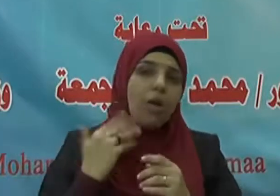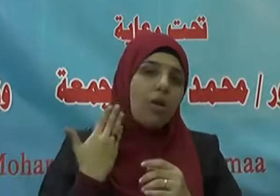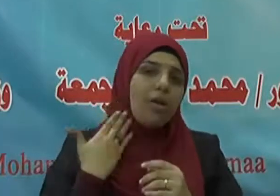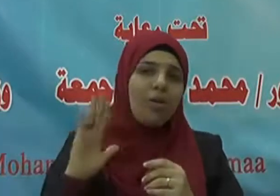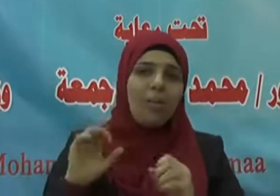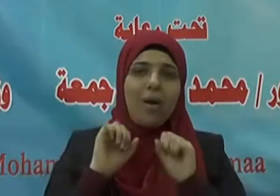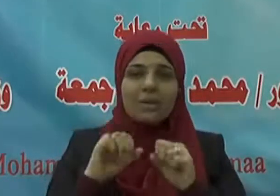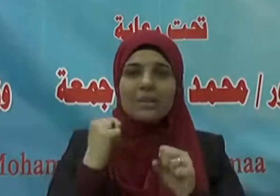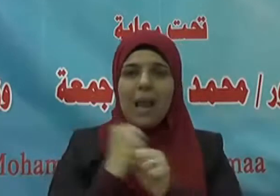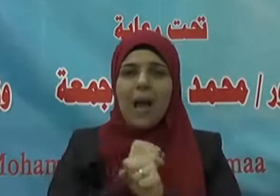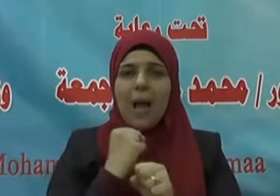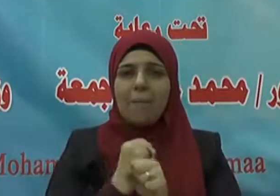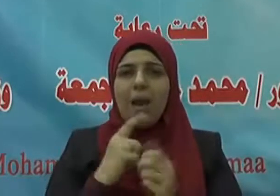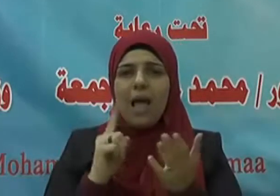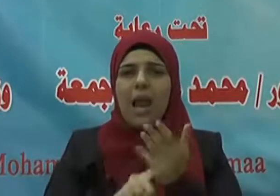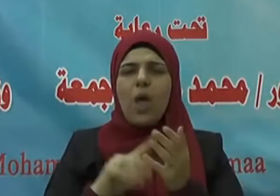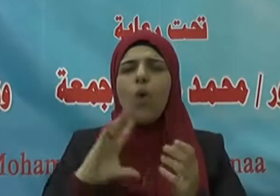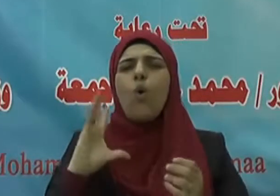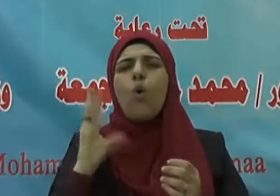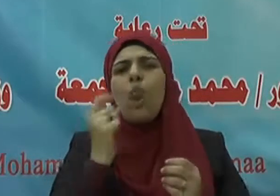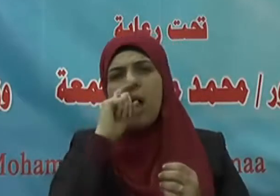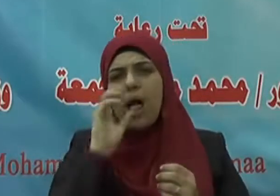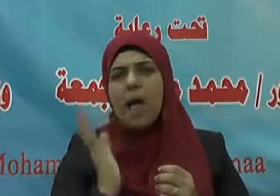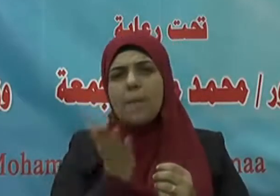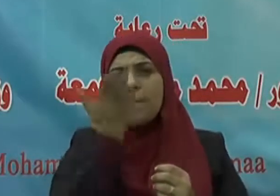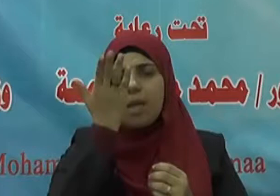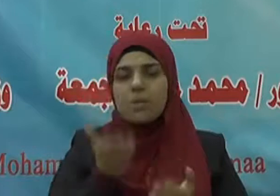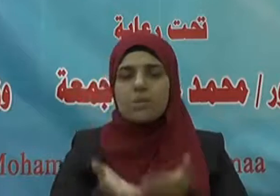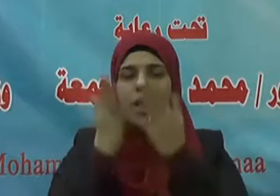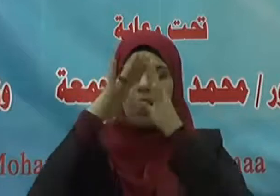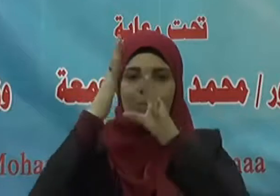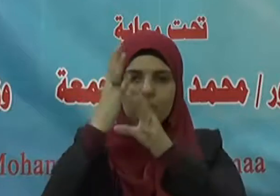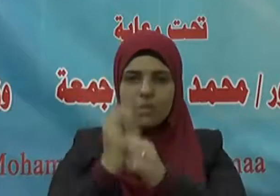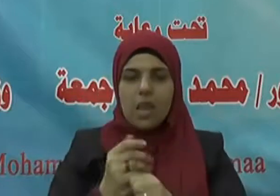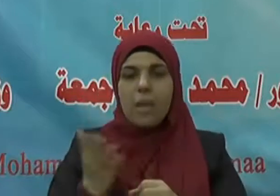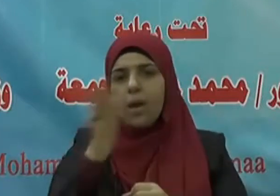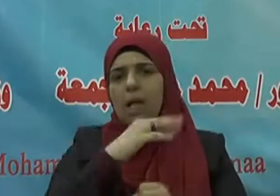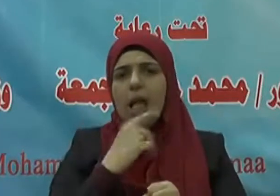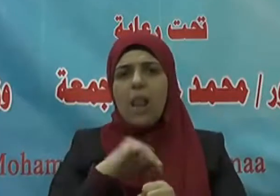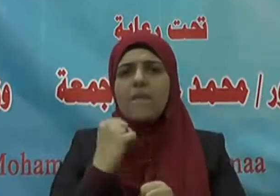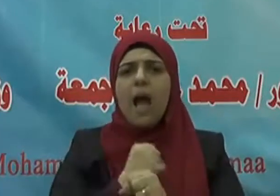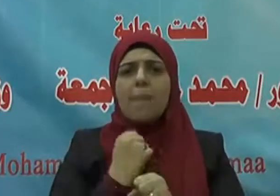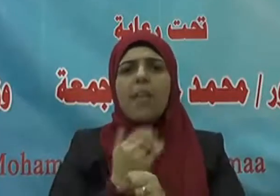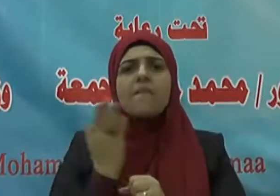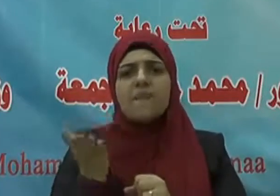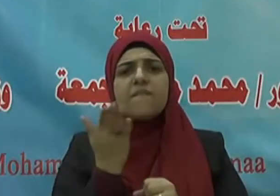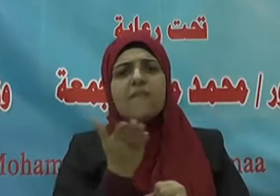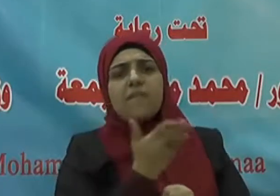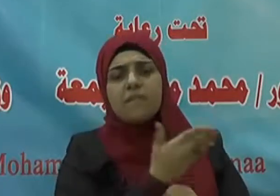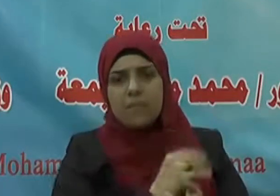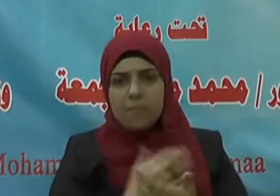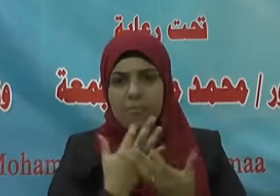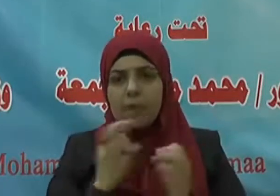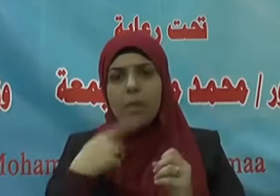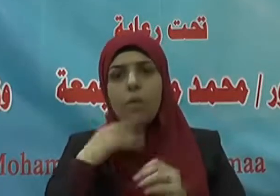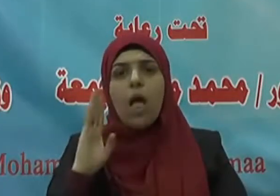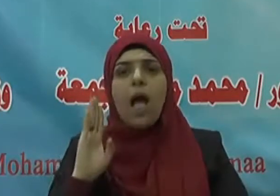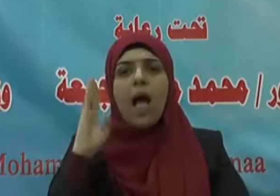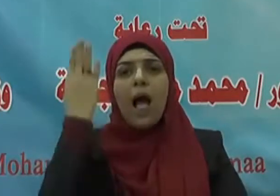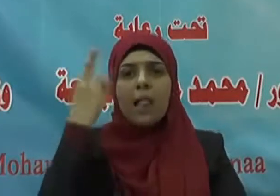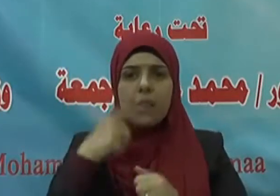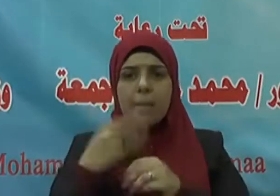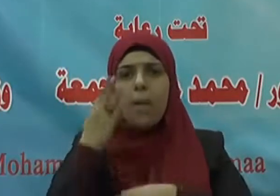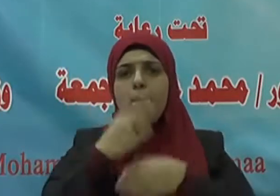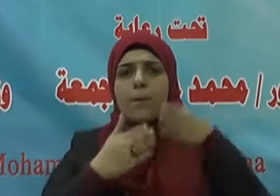شرف العمل من أن جميع الأنبياء عليهم السلام كانوا يعملون فكان